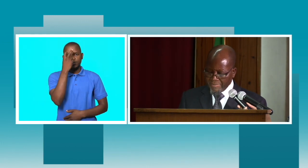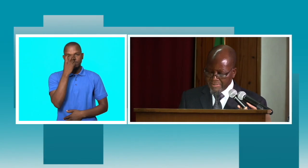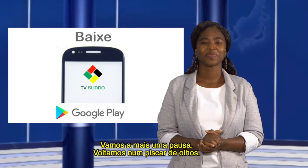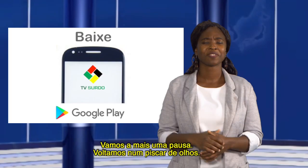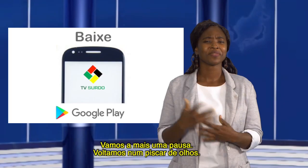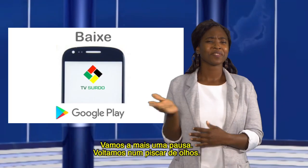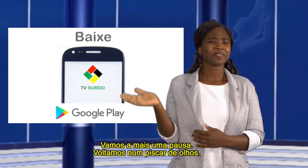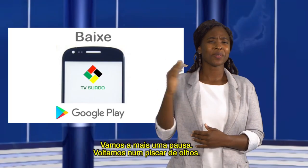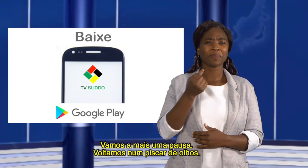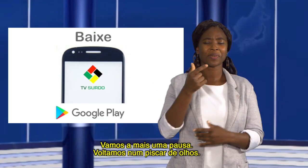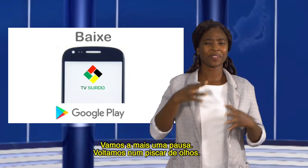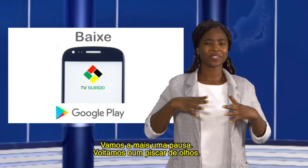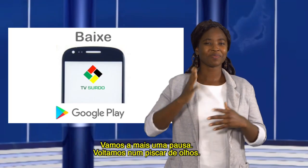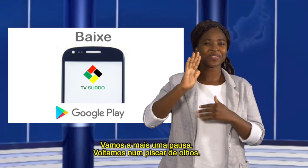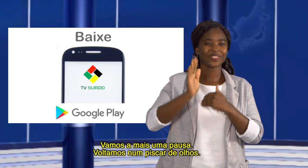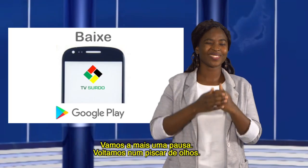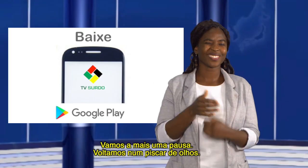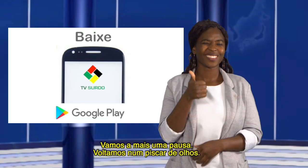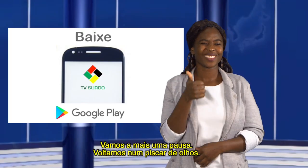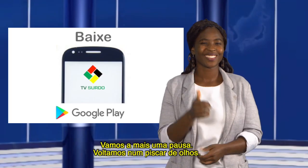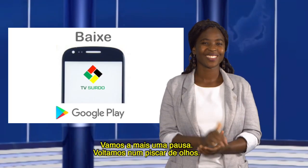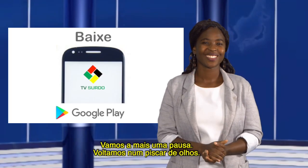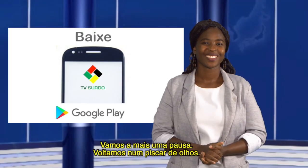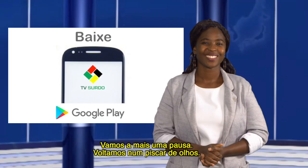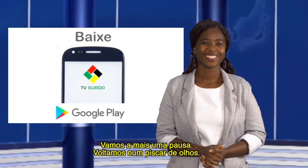Vamos a mais uma pausa. Voltamos num piscar de olhos.